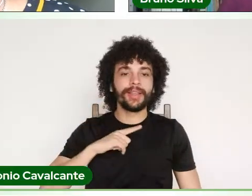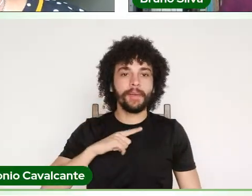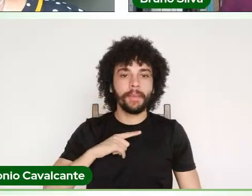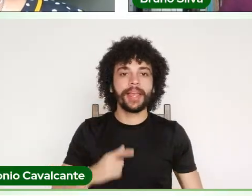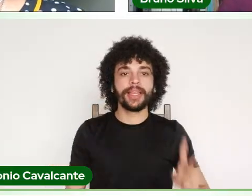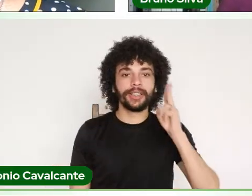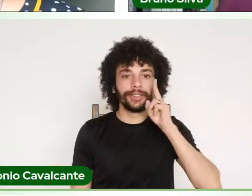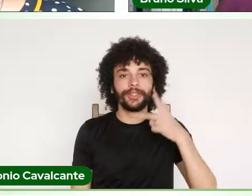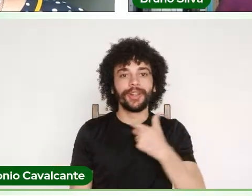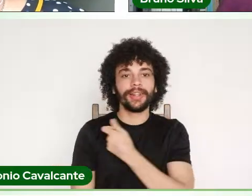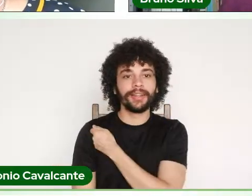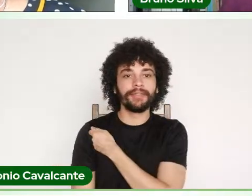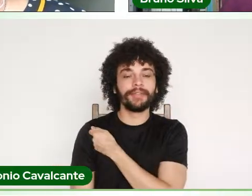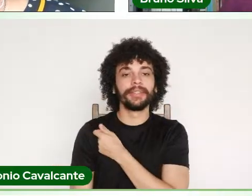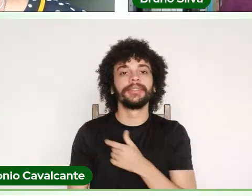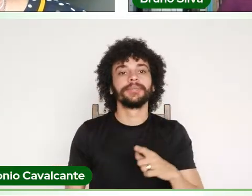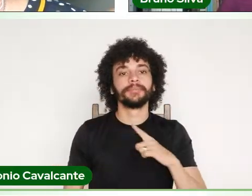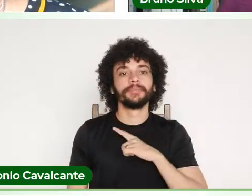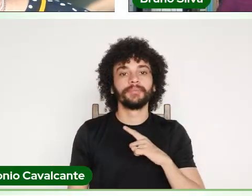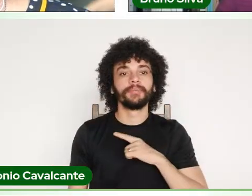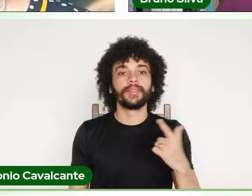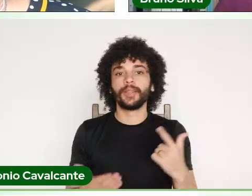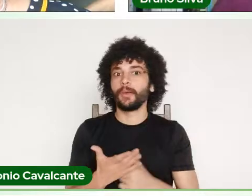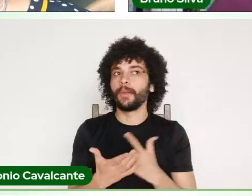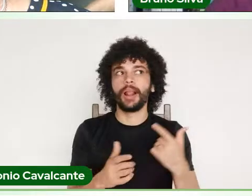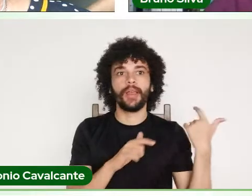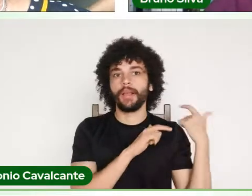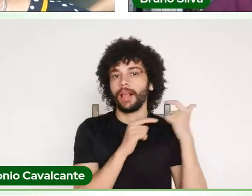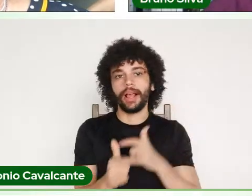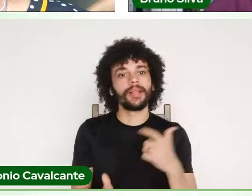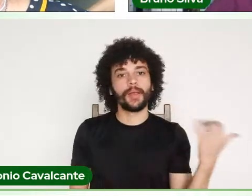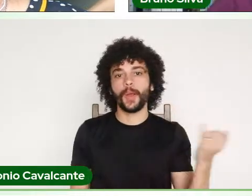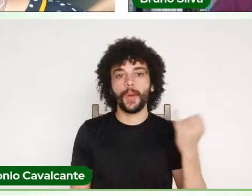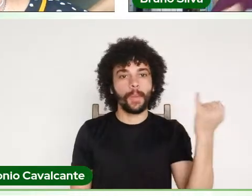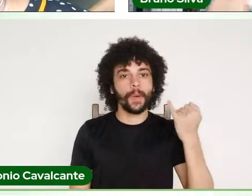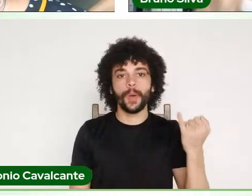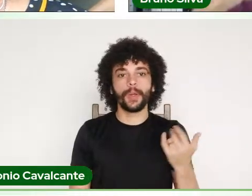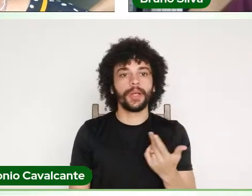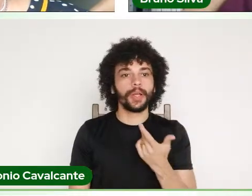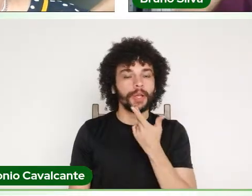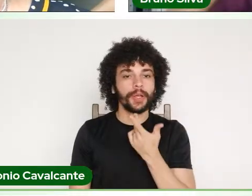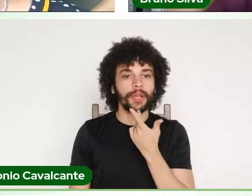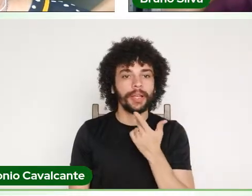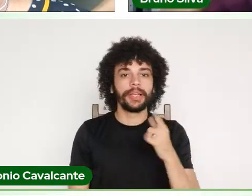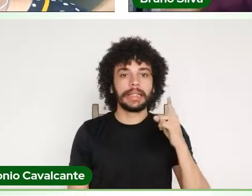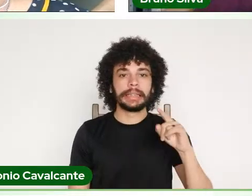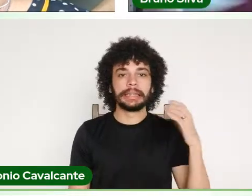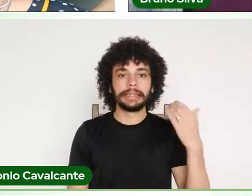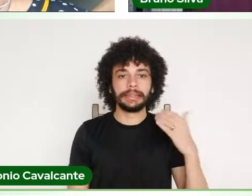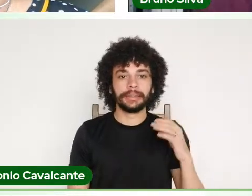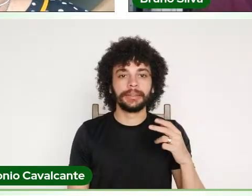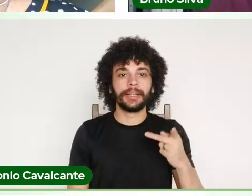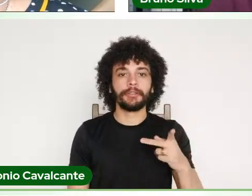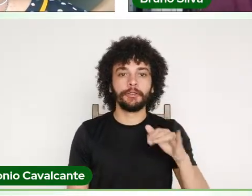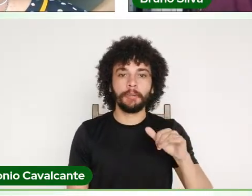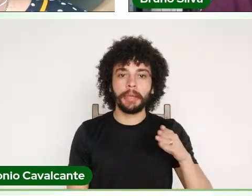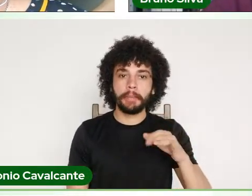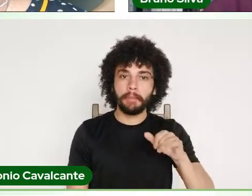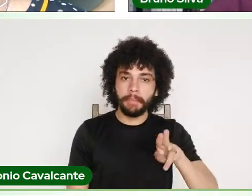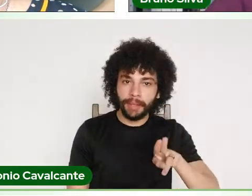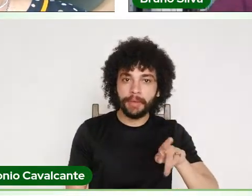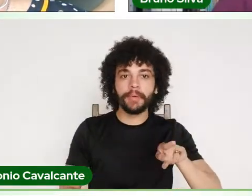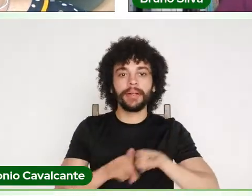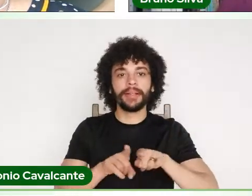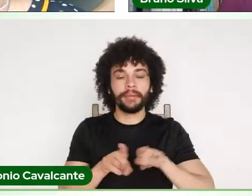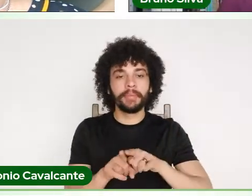vacina, tem um livro clássico que eu considero do Cid Neixalubre, Cidade Febril, tem